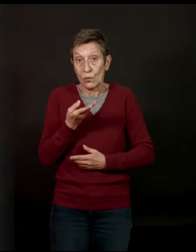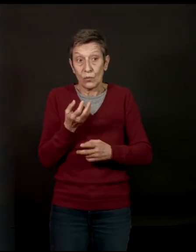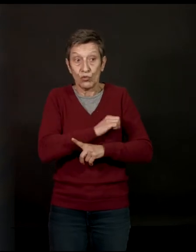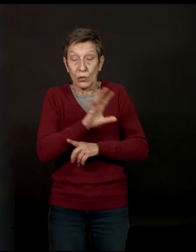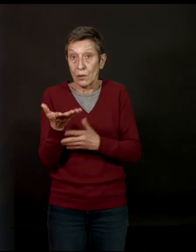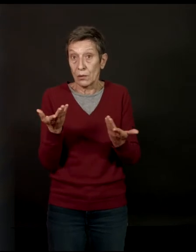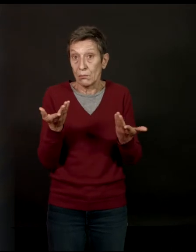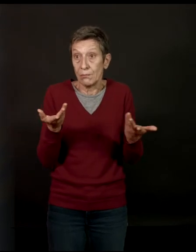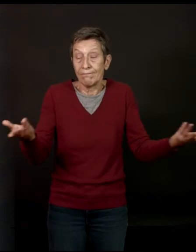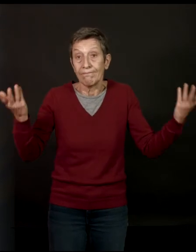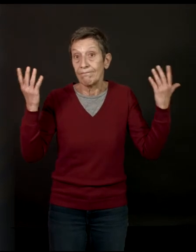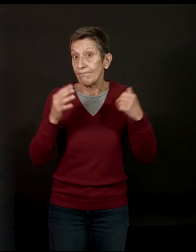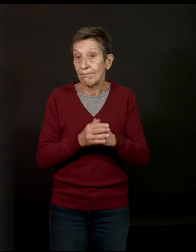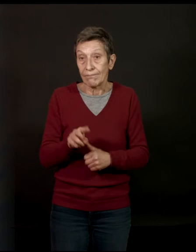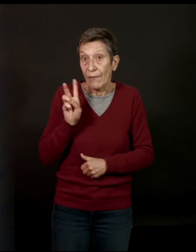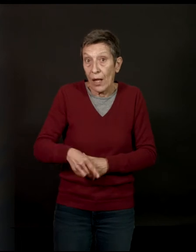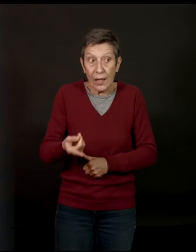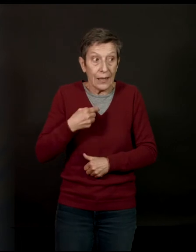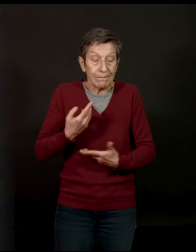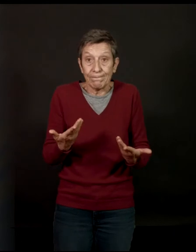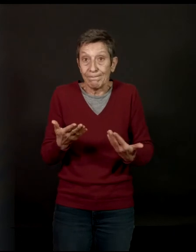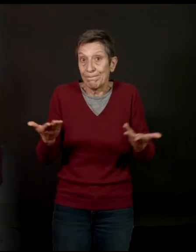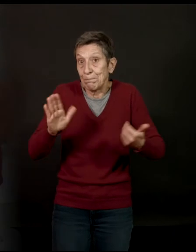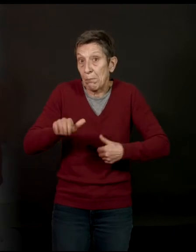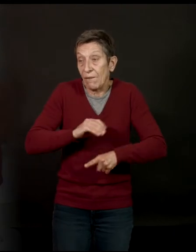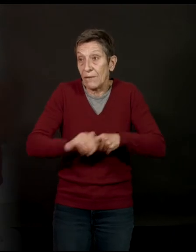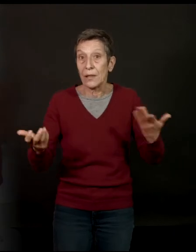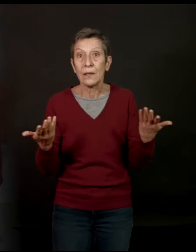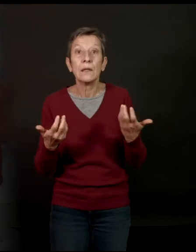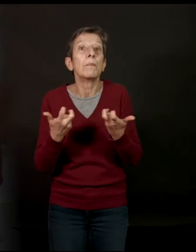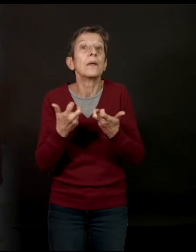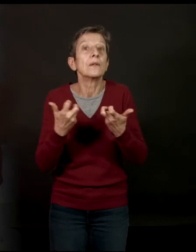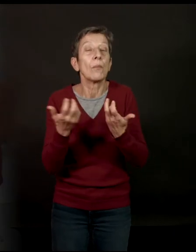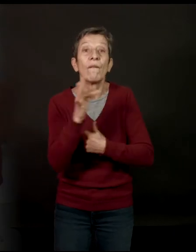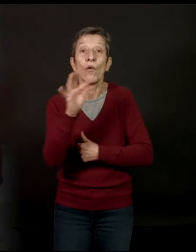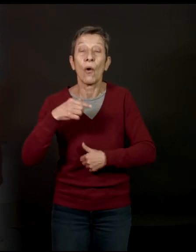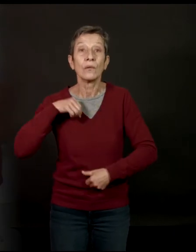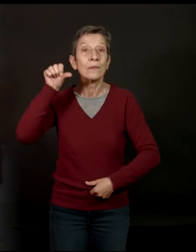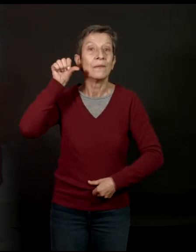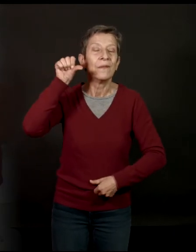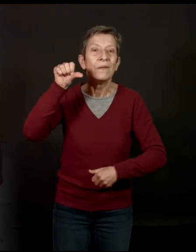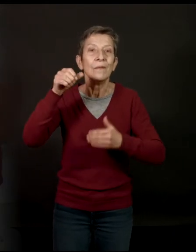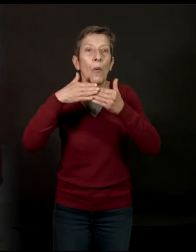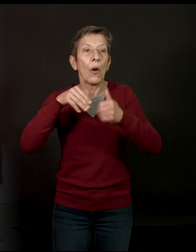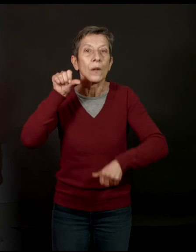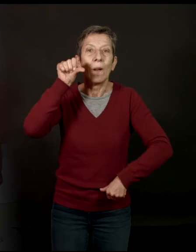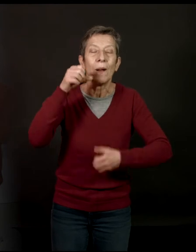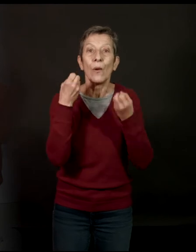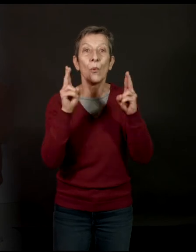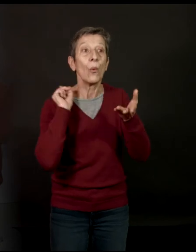pas été à la hauteur, pour dire les choses comme ça. Et c'est vrai que quand vous sonnez à une porte en France, ou que vous allez dans un endroit où vous dites